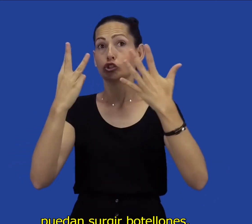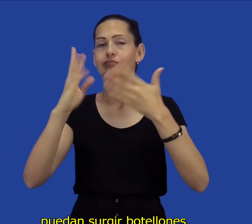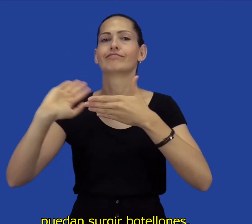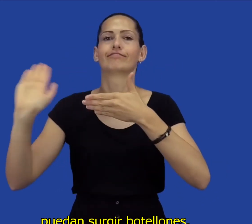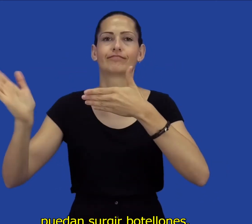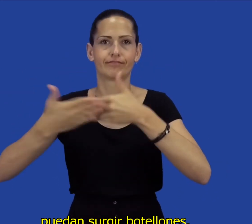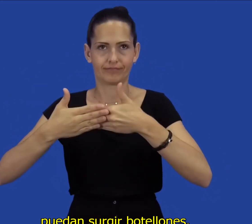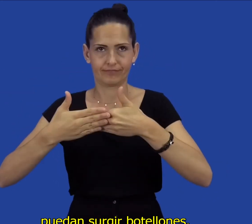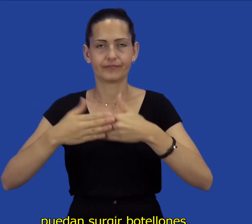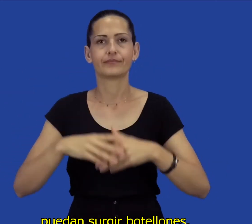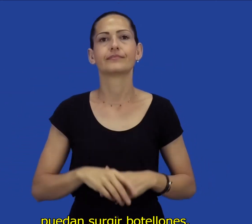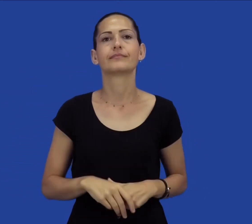puedan surgir botellones.